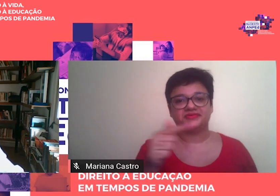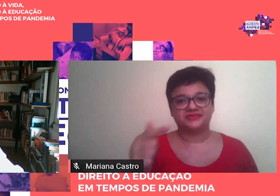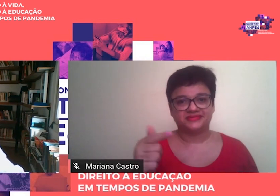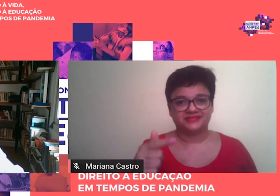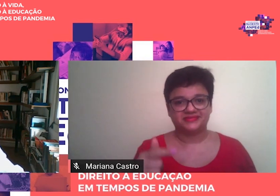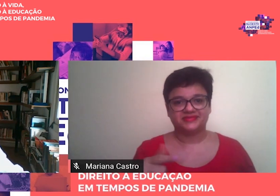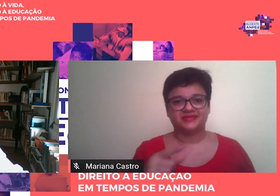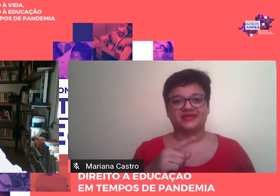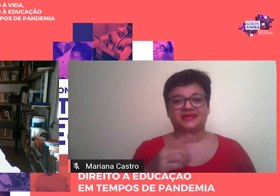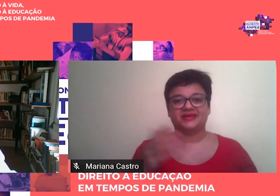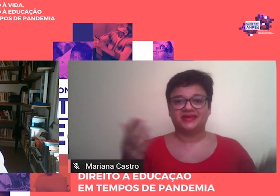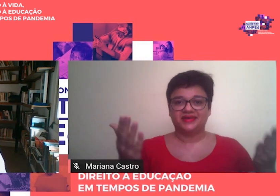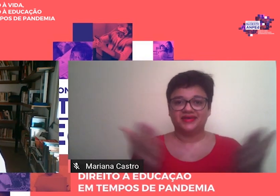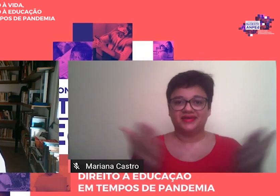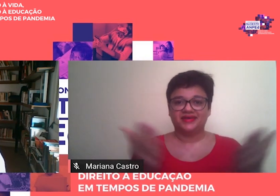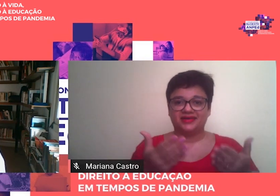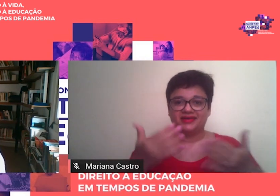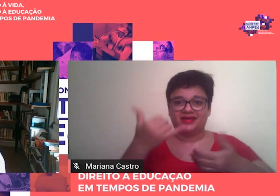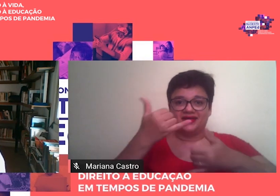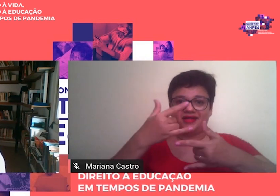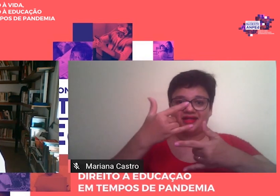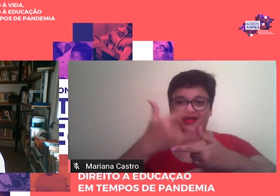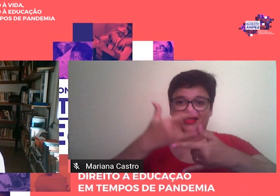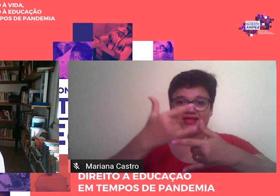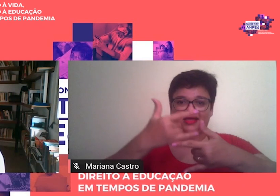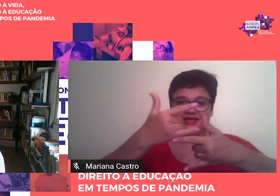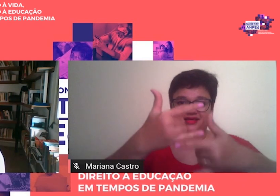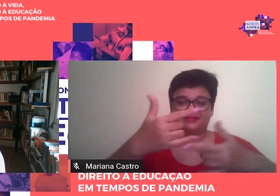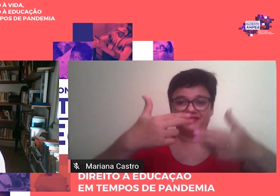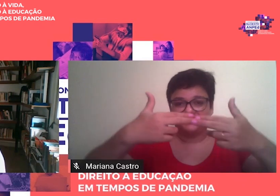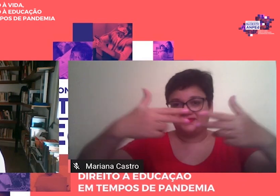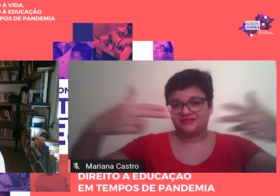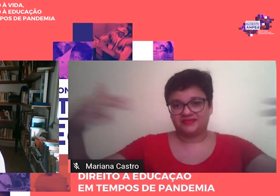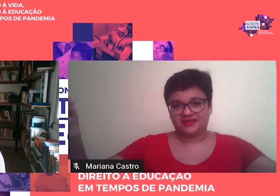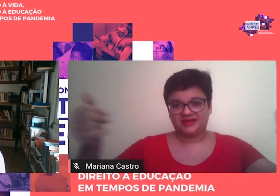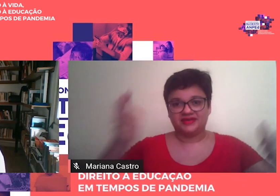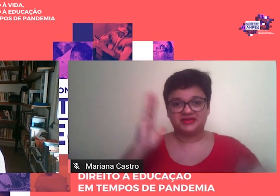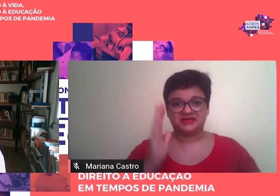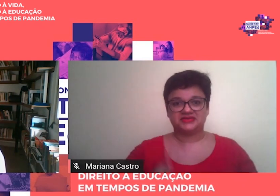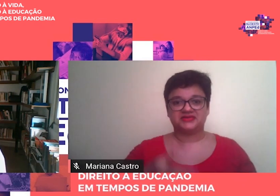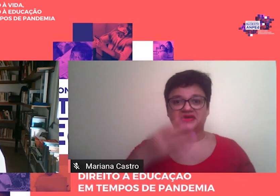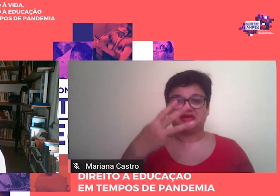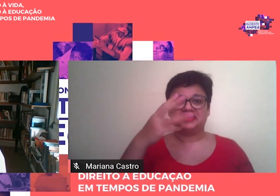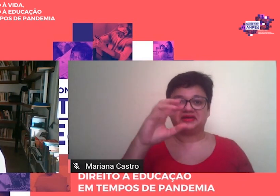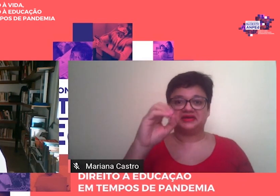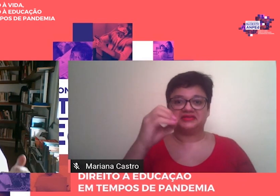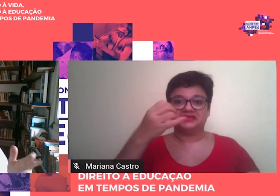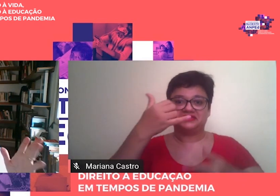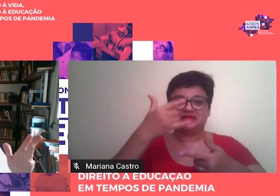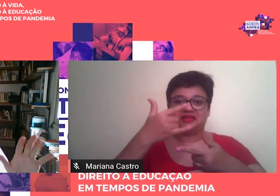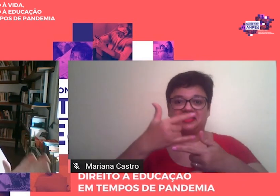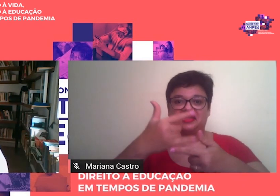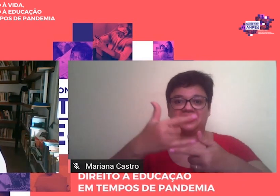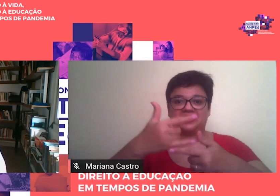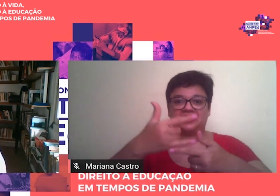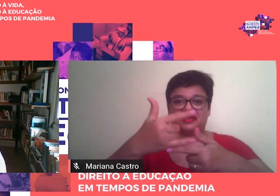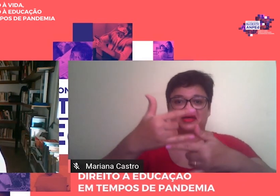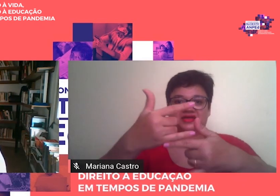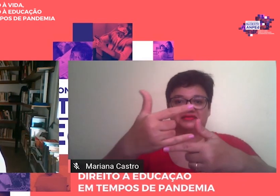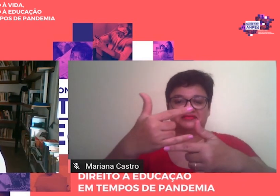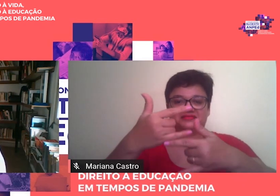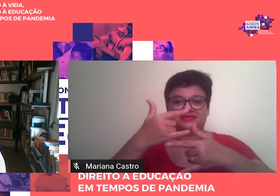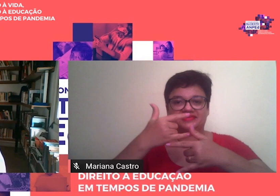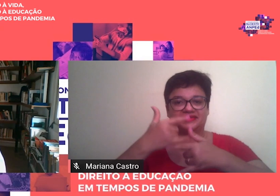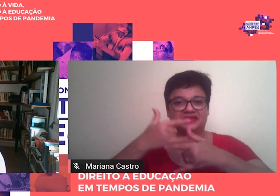esta que estamos gravando agora, já é a de número 30. Então, que eu me livre dessas